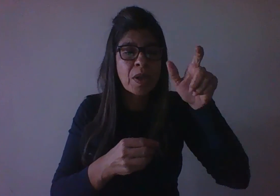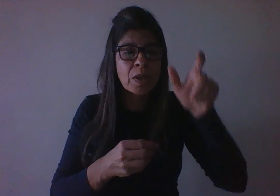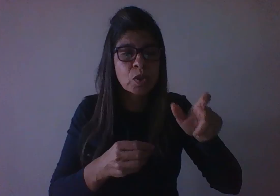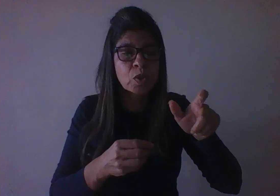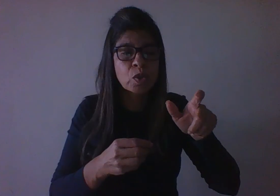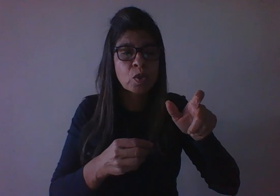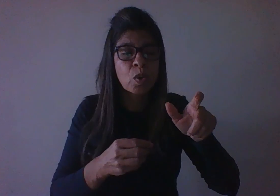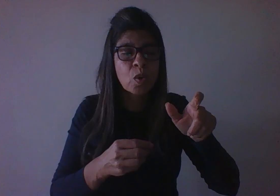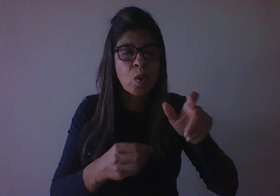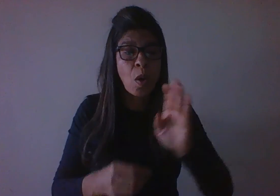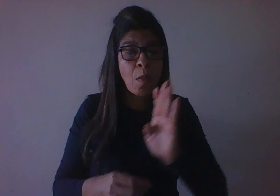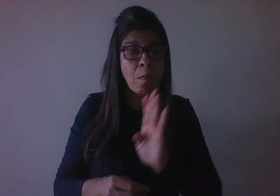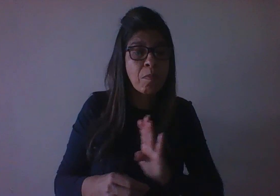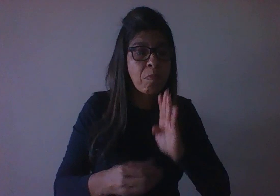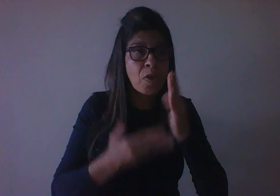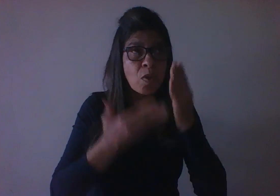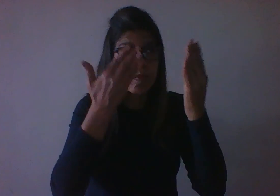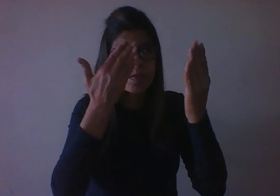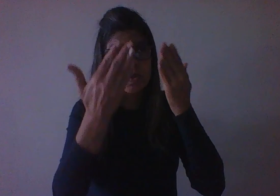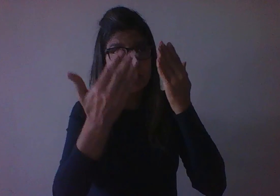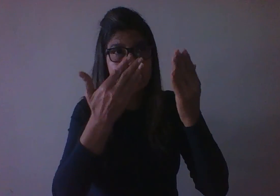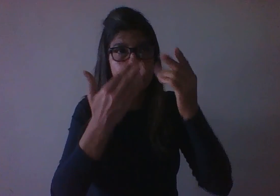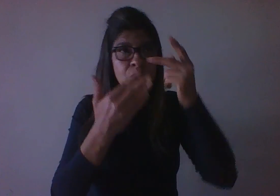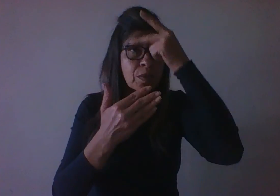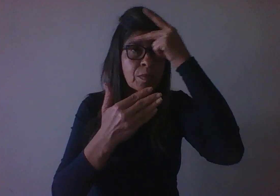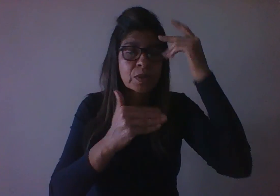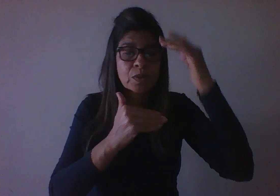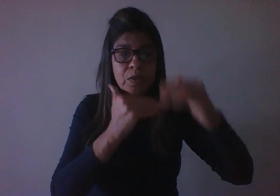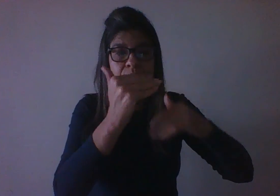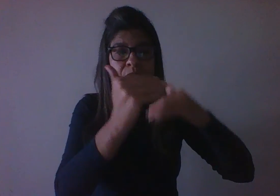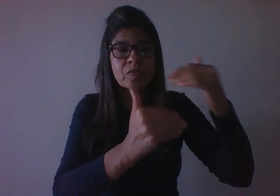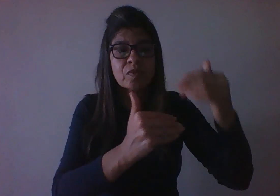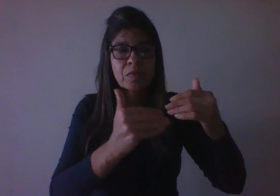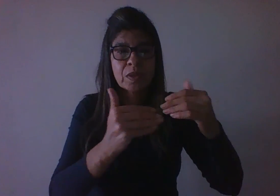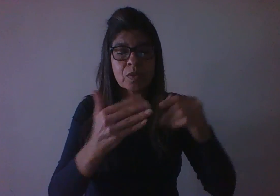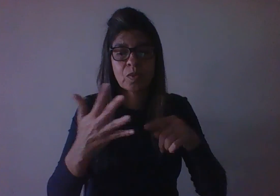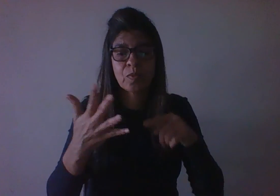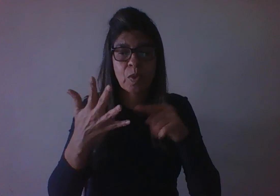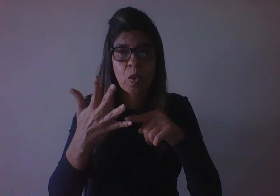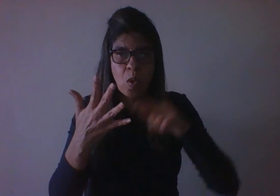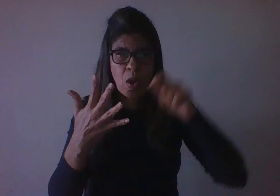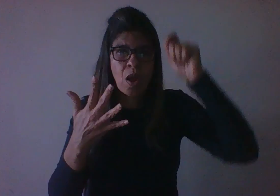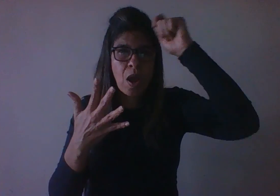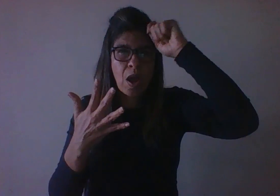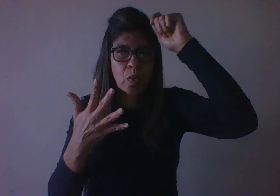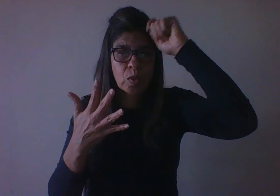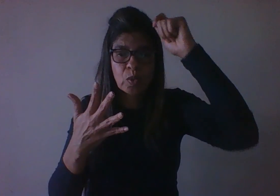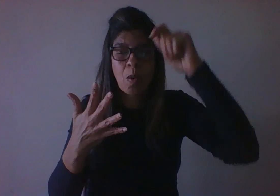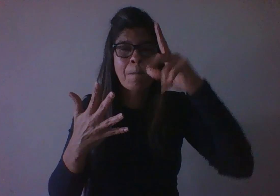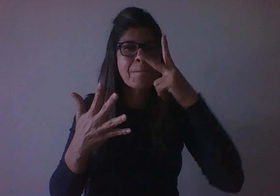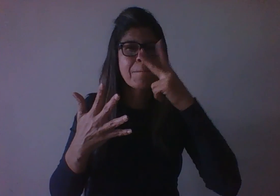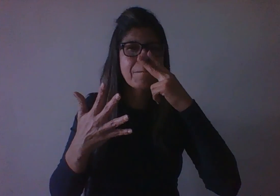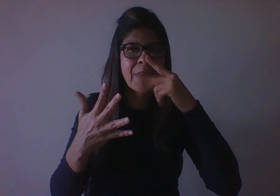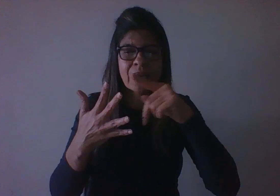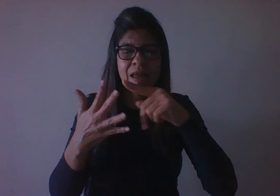Bonfrembrenner lida com uma necessidade também, semelhante à de Vigótsky, de interação social e ele